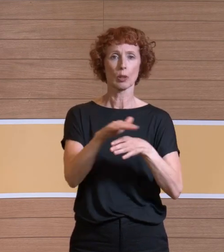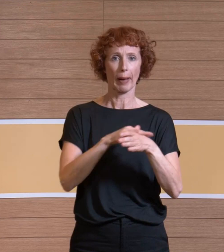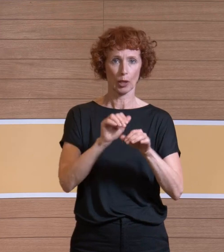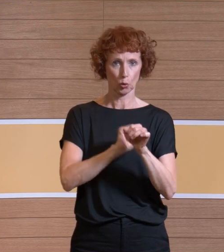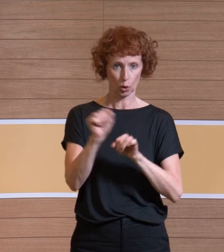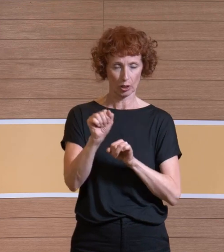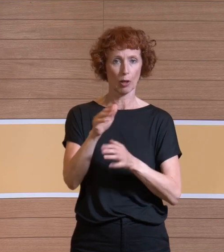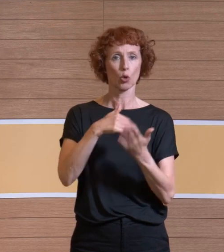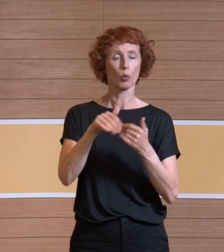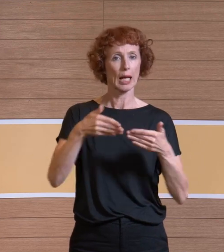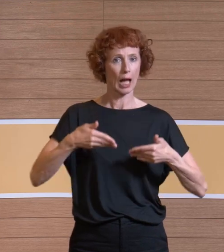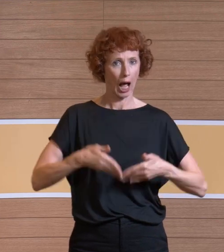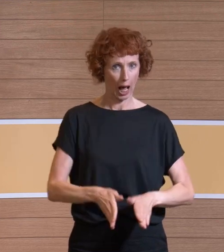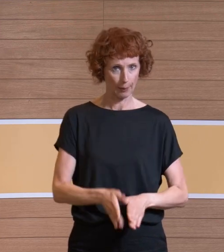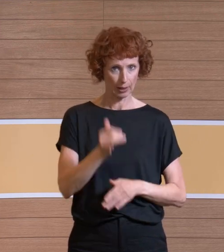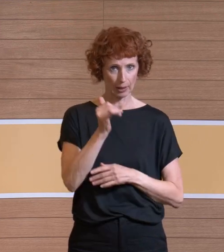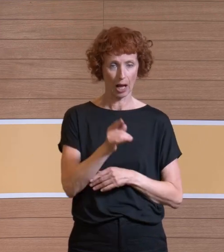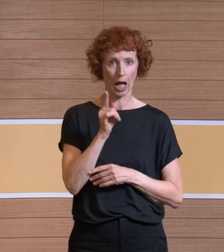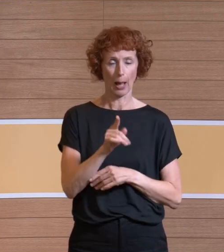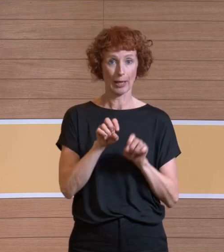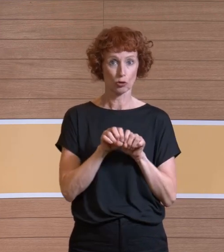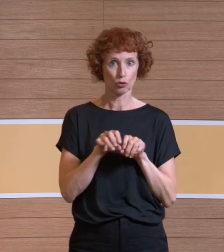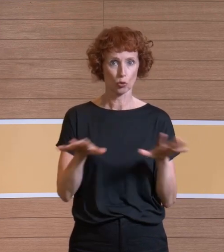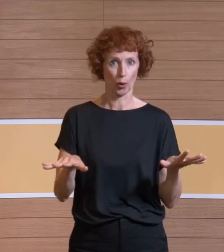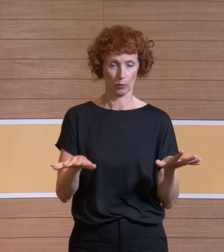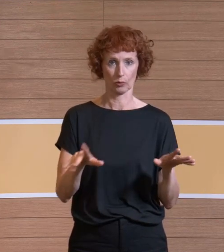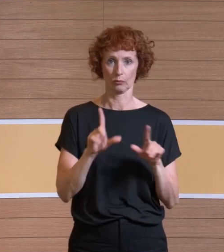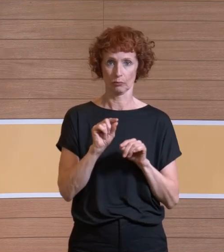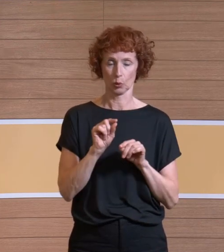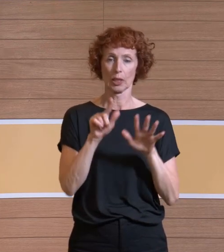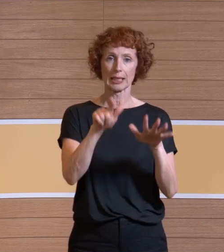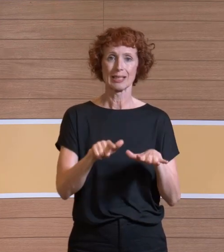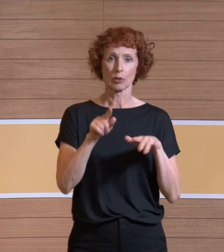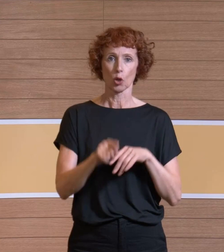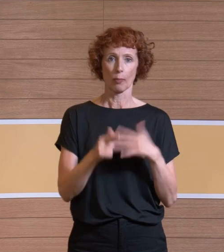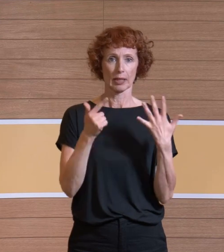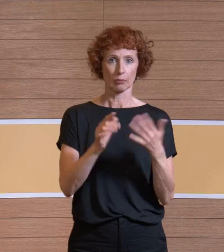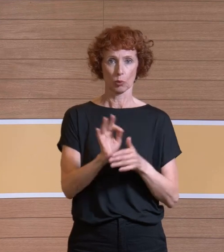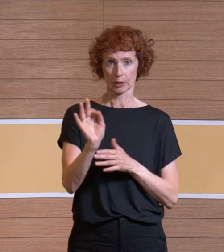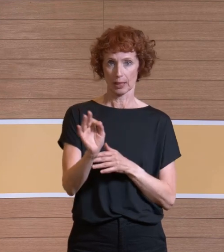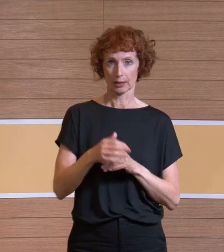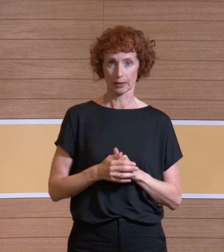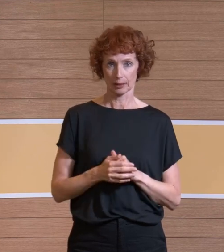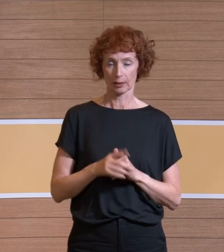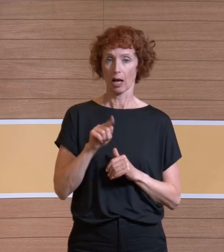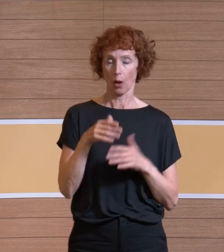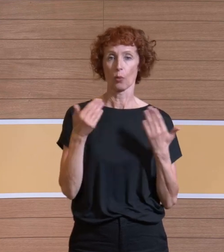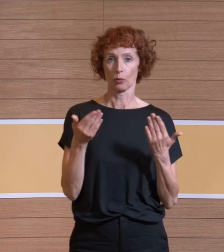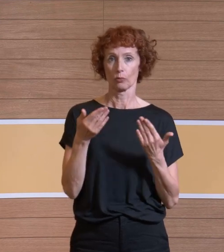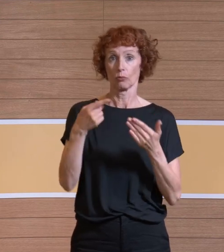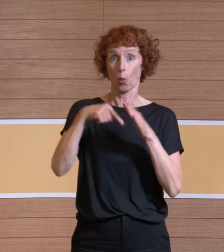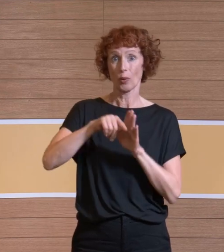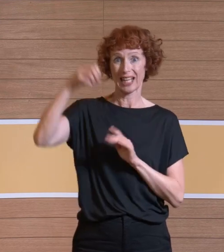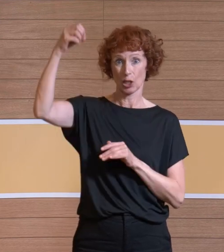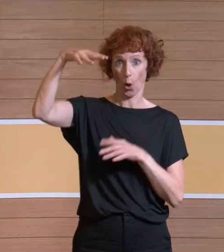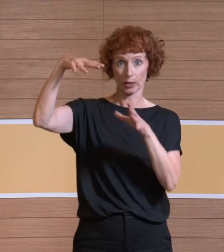zählt, allerdings schaut man sich die Streuung an mit 17,7% bzw. auch generell unter den Leuchten